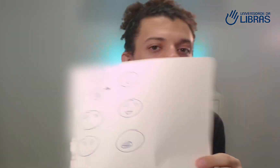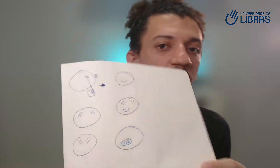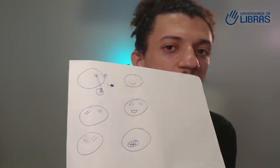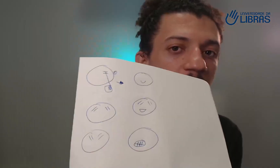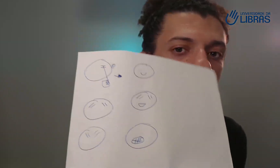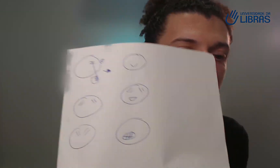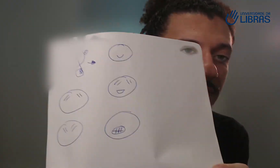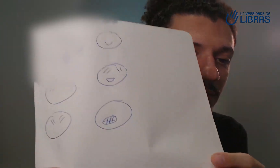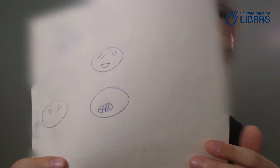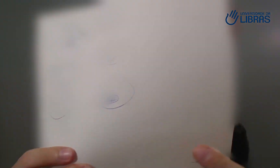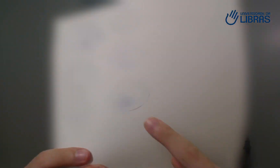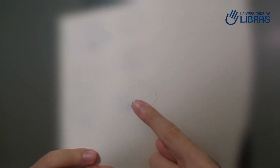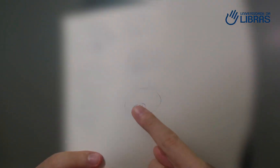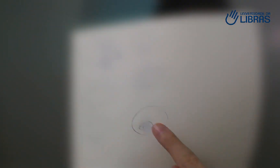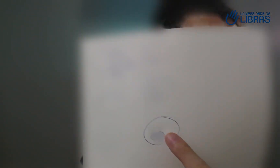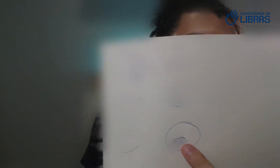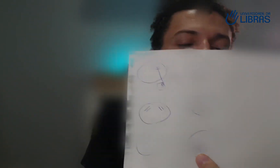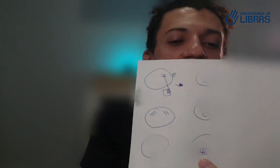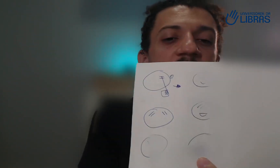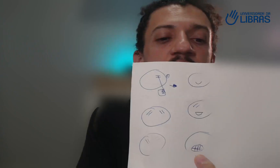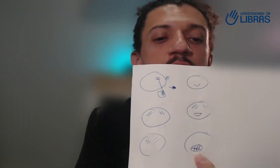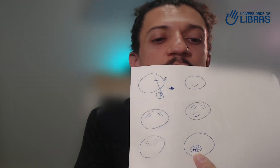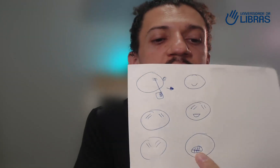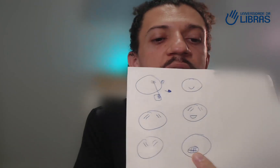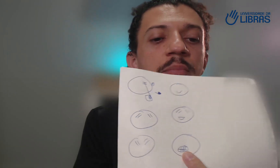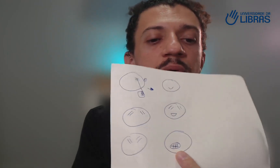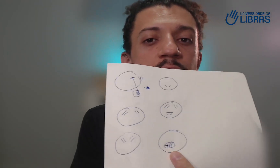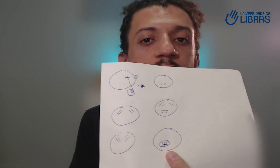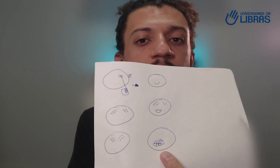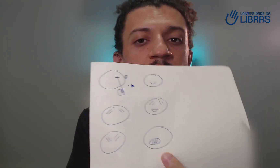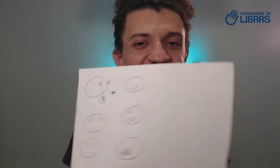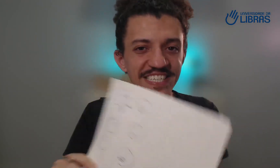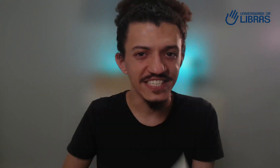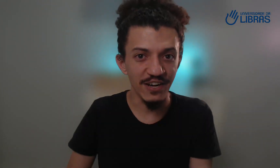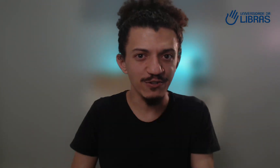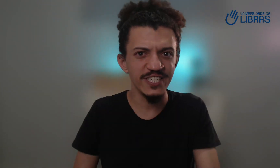forma. Quais sinais usar isso, por exemplo? Sinal de